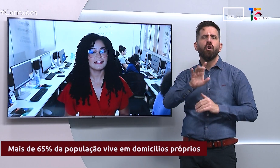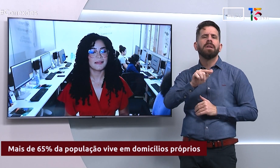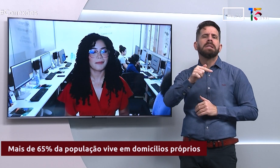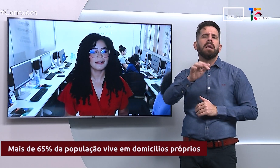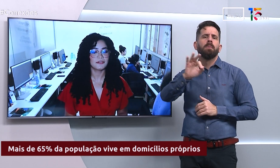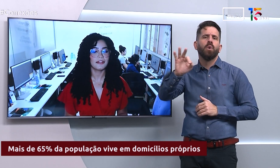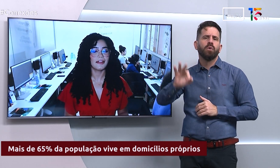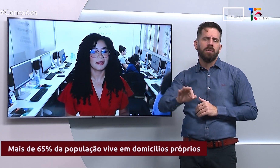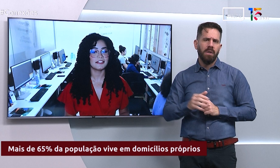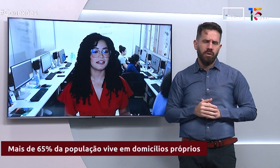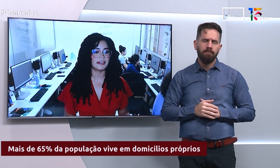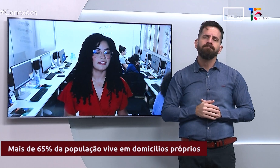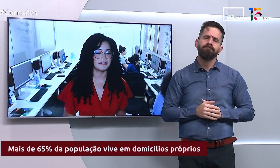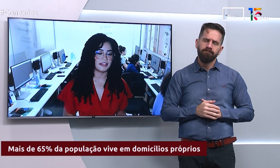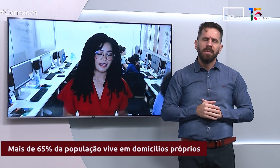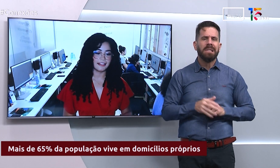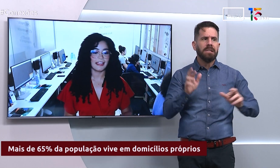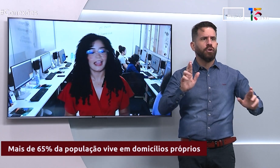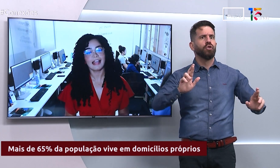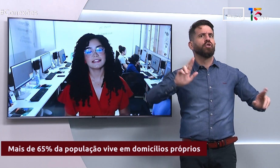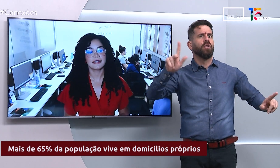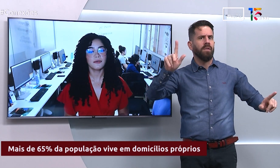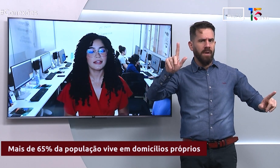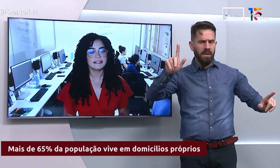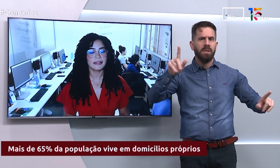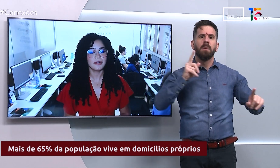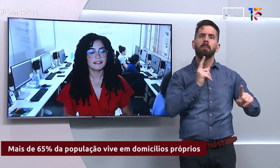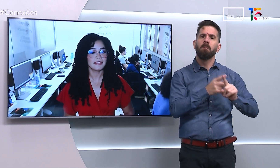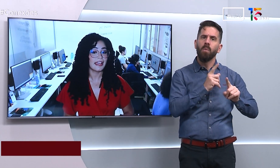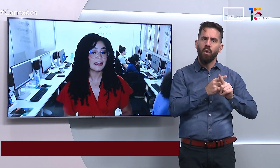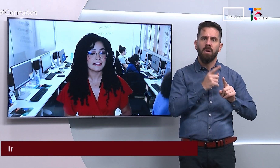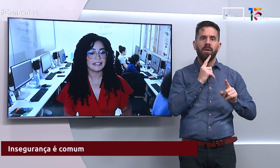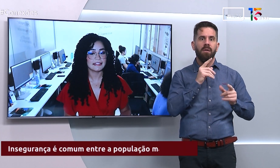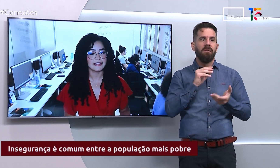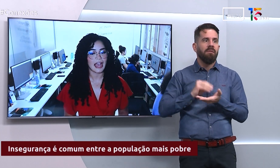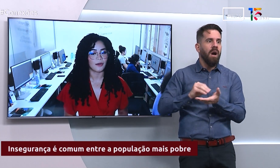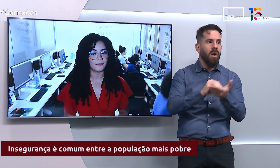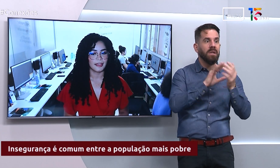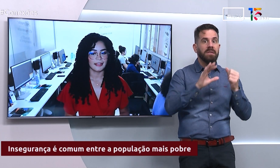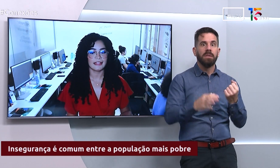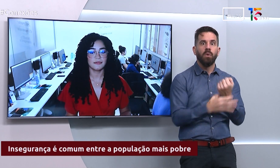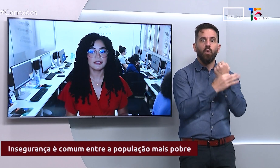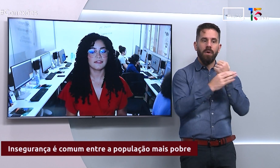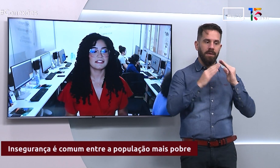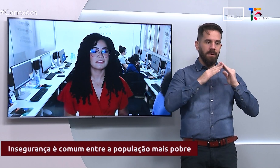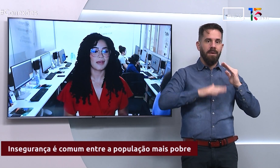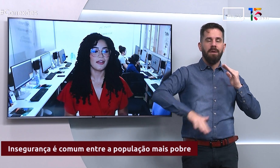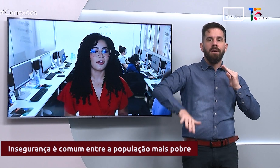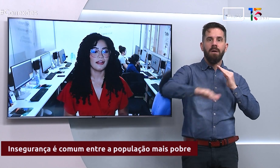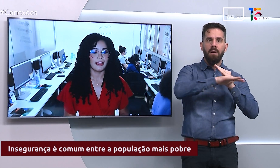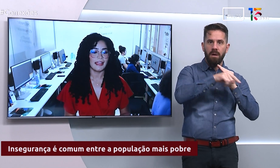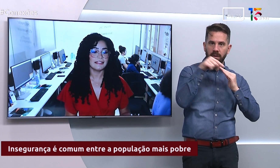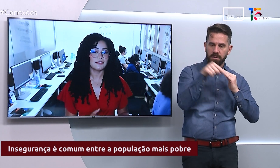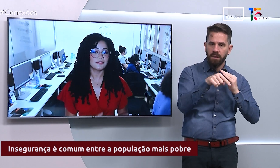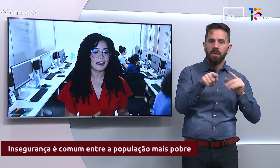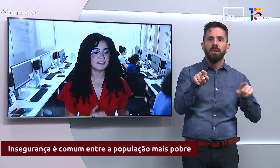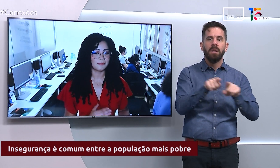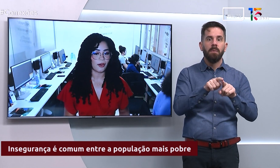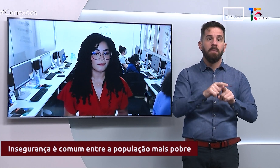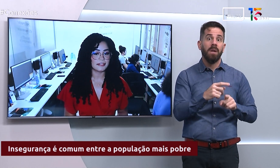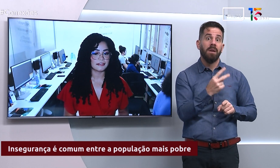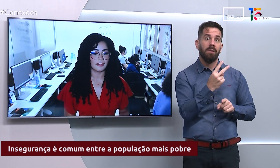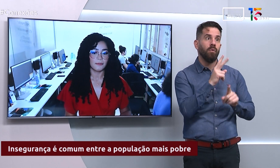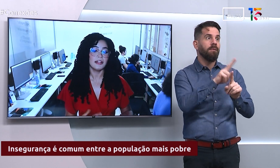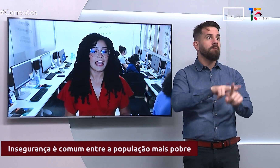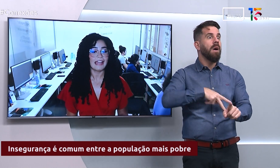diferença é particularmente grande e tem relação com a insegurança residencial, que é duas vezes maior entre os mais